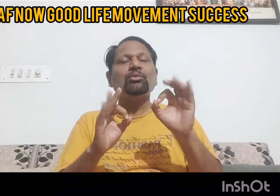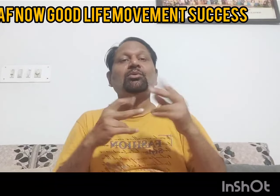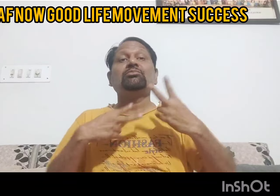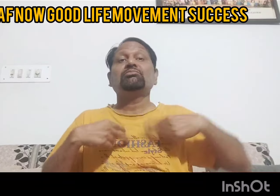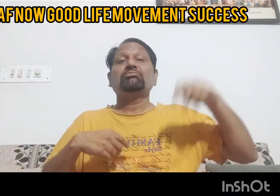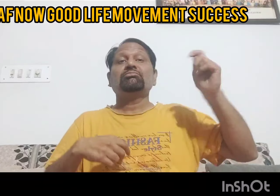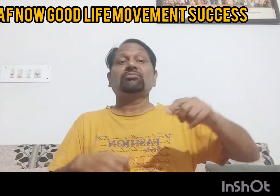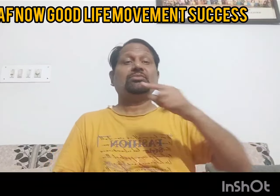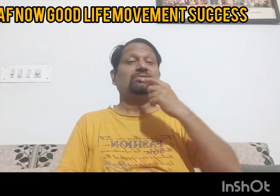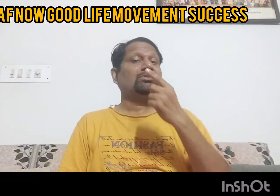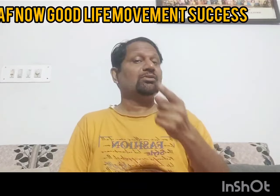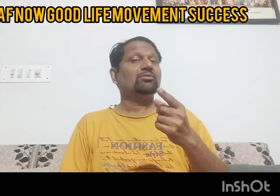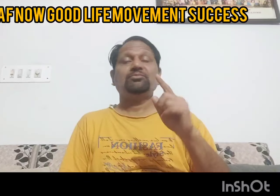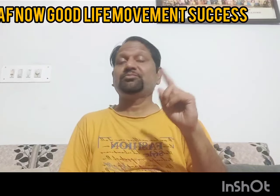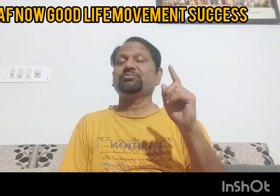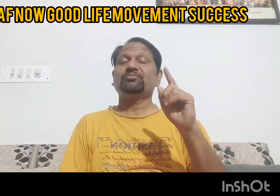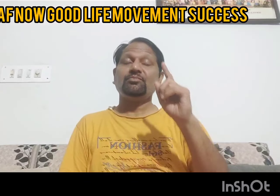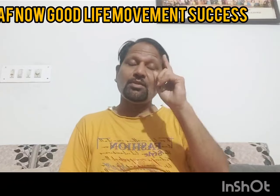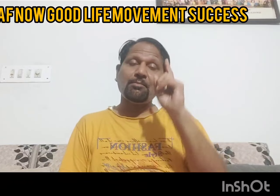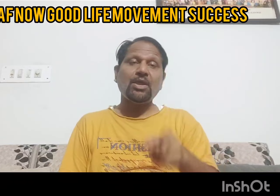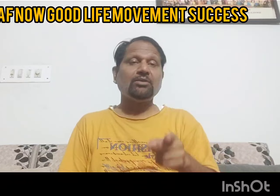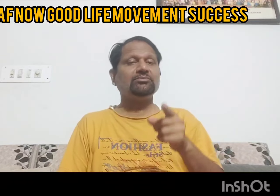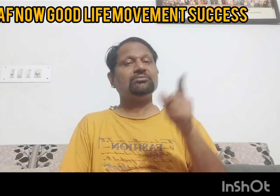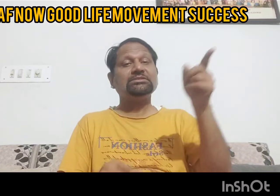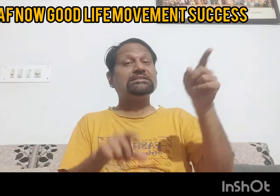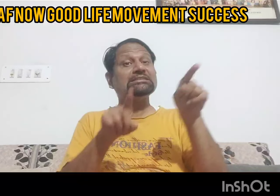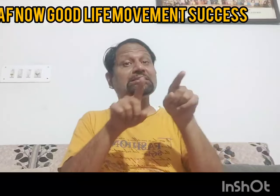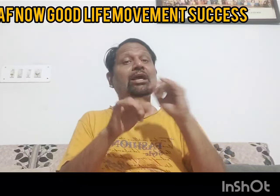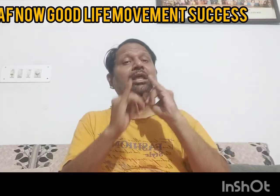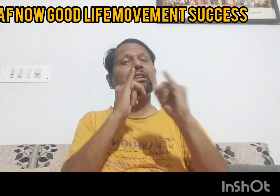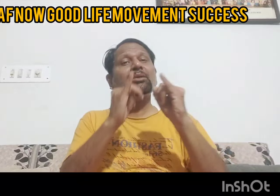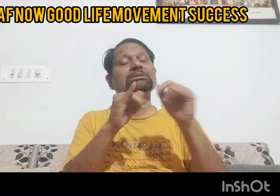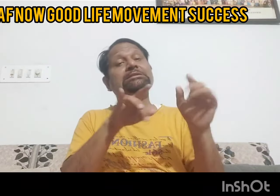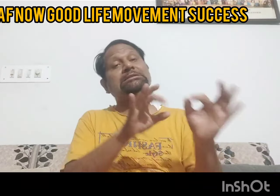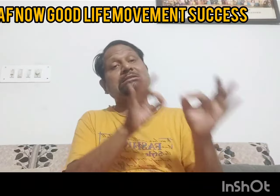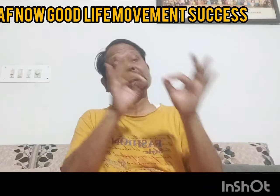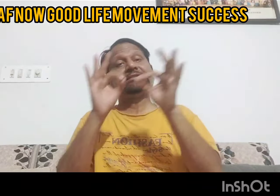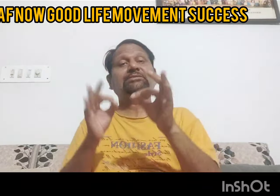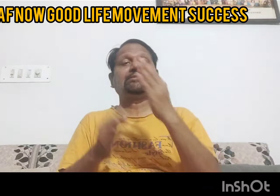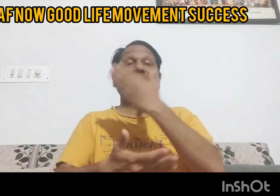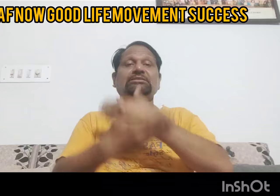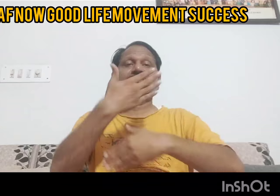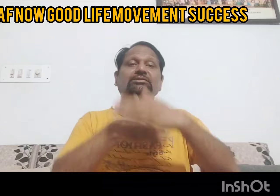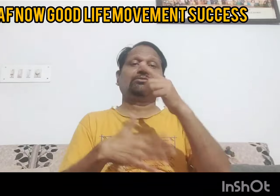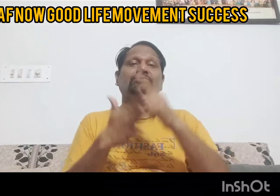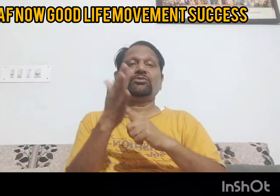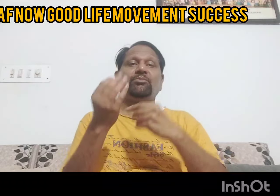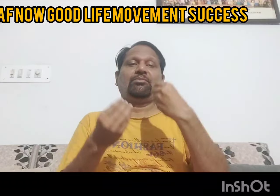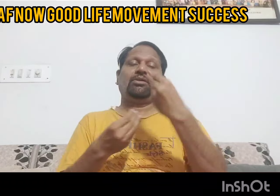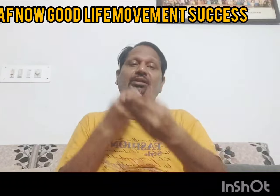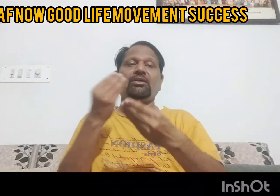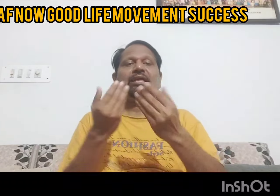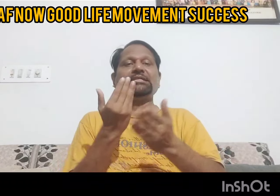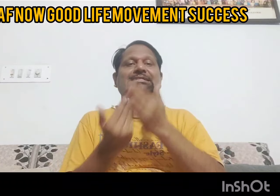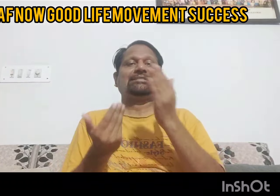इंटर्व्यू से भरती हो सकती है तो दिव्यांग जनों की भरती इंटर्व्यू से क्यों नहीं हो सकती इंदोर हाई कोट का वह आदेश